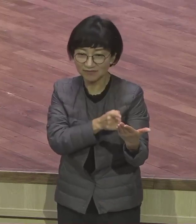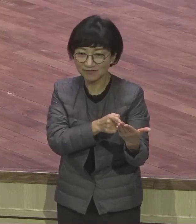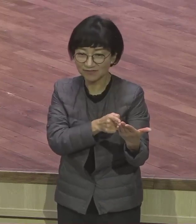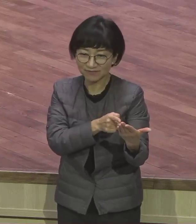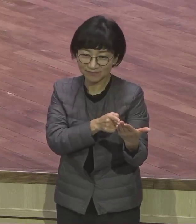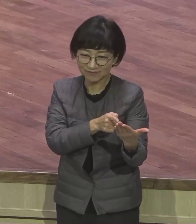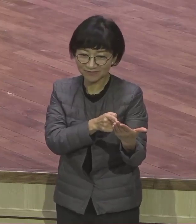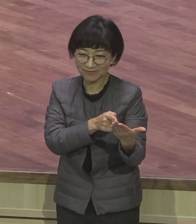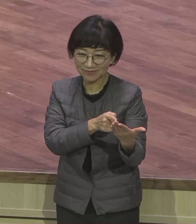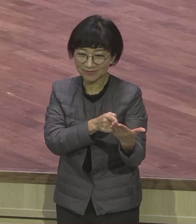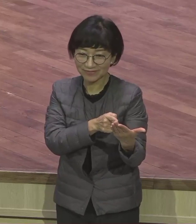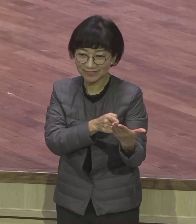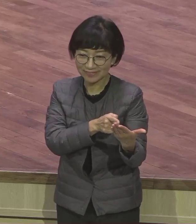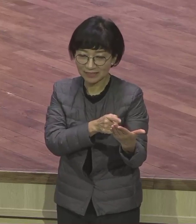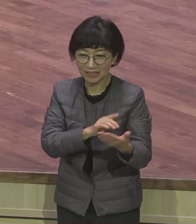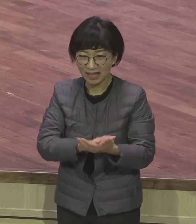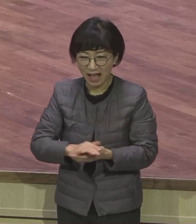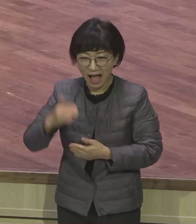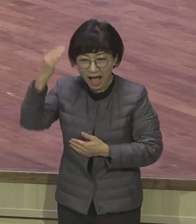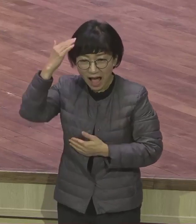한국이 어떤 나라인지도 모르거나 저것들이